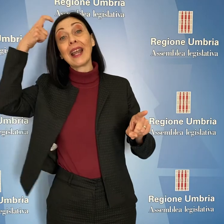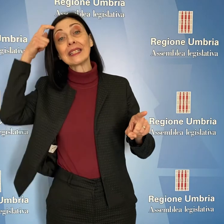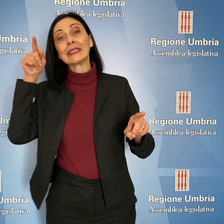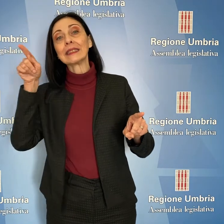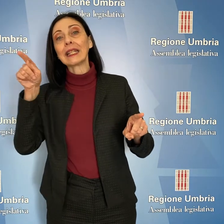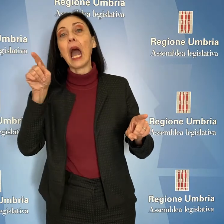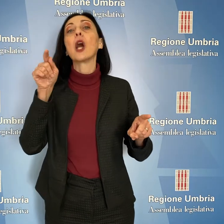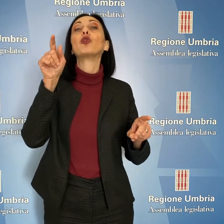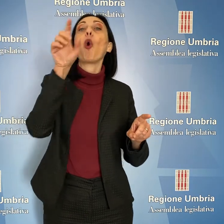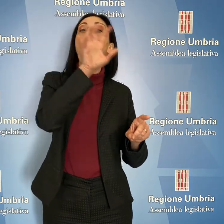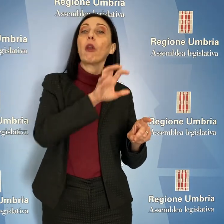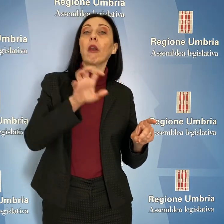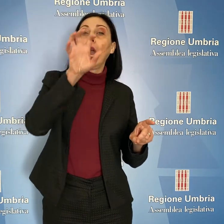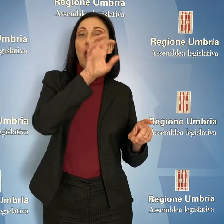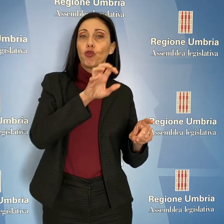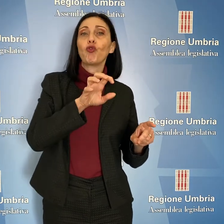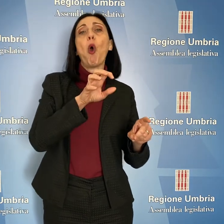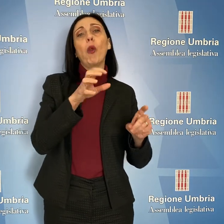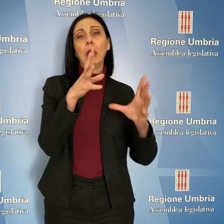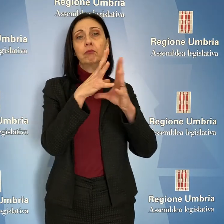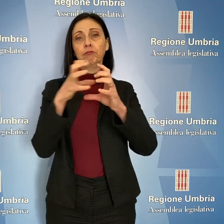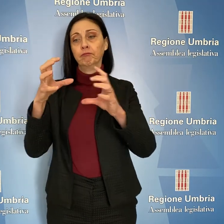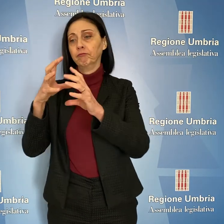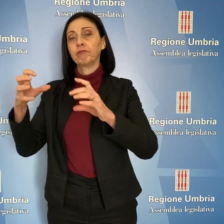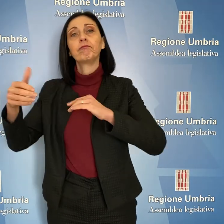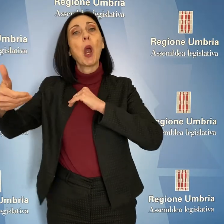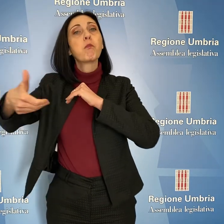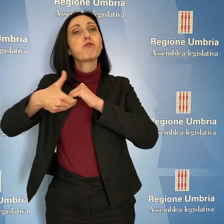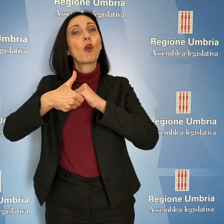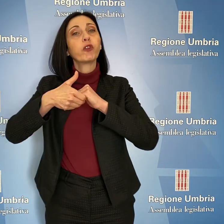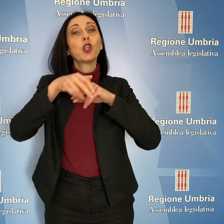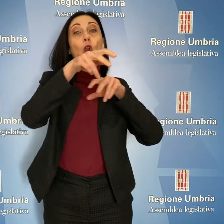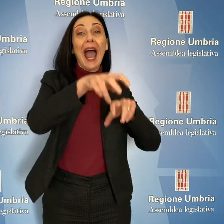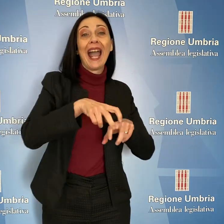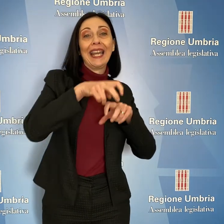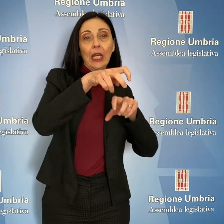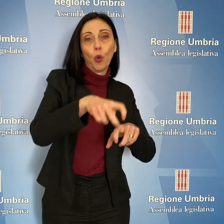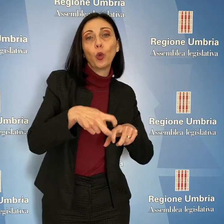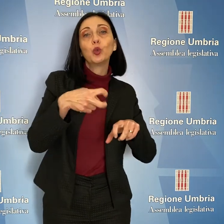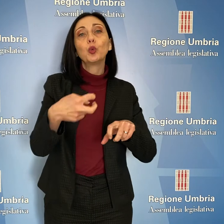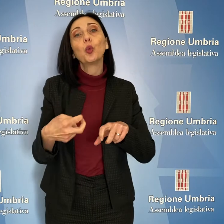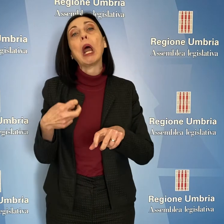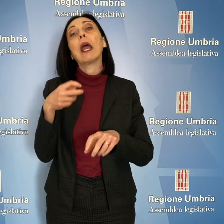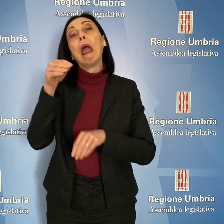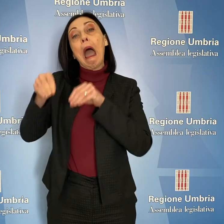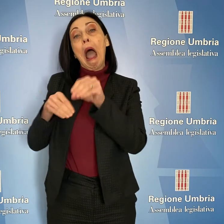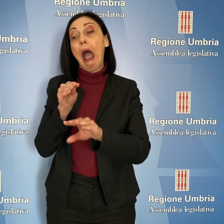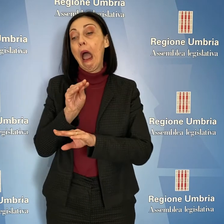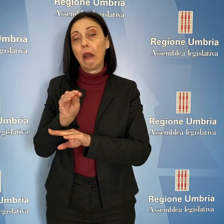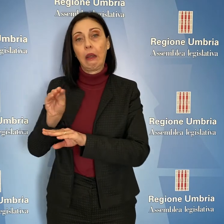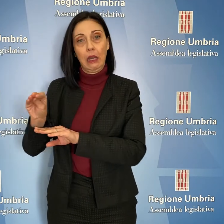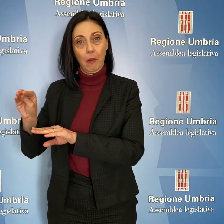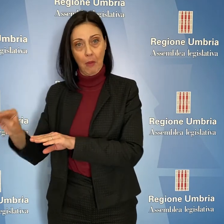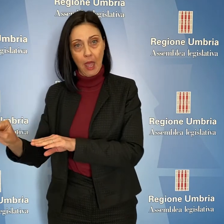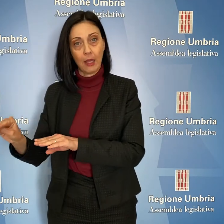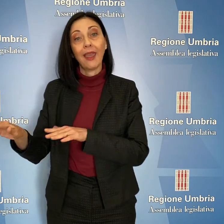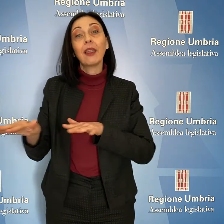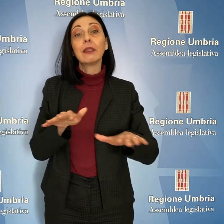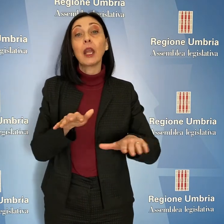della proprietà delle strutture provvisorie per l'agricoltura e o per il ricovero di animali, realizzate dopo